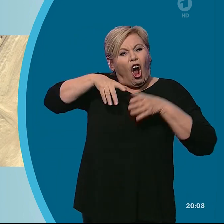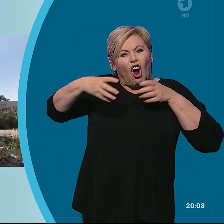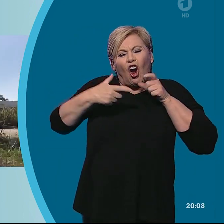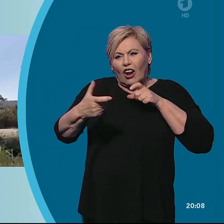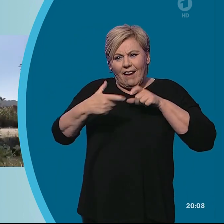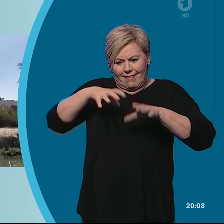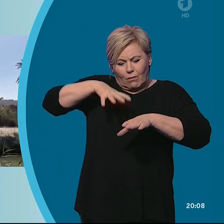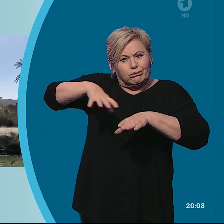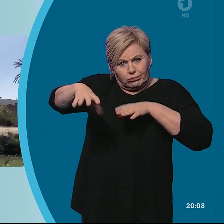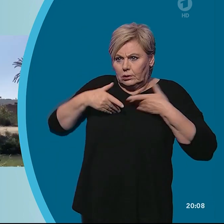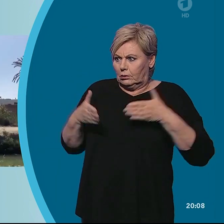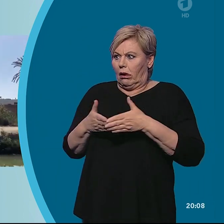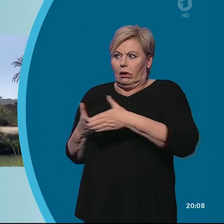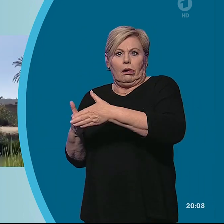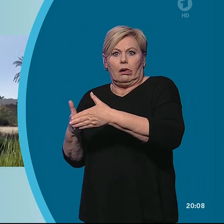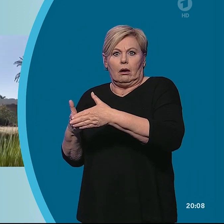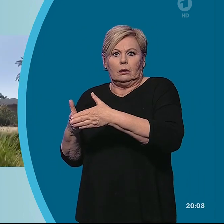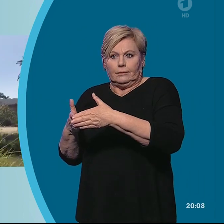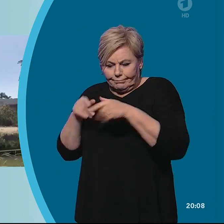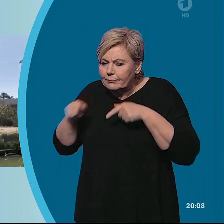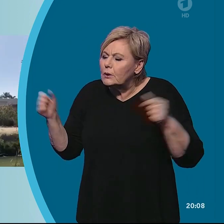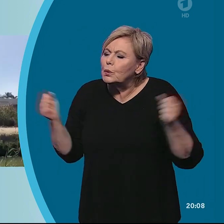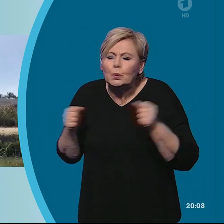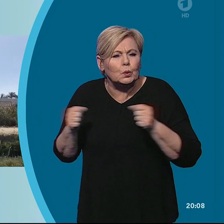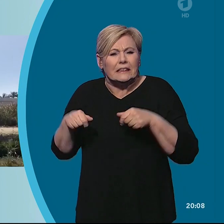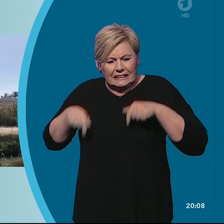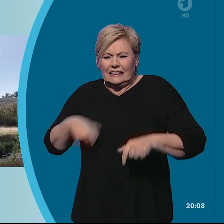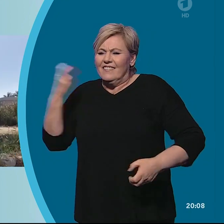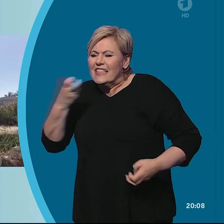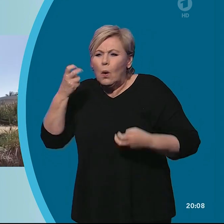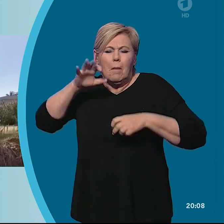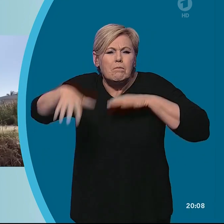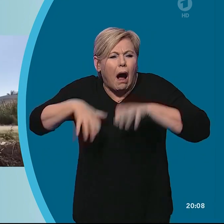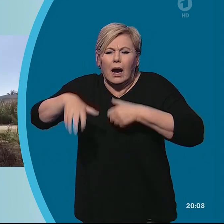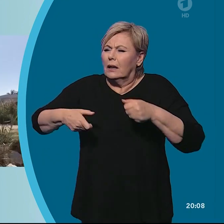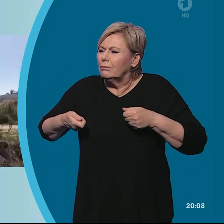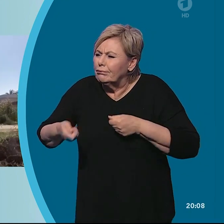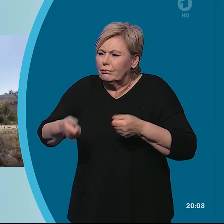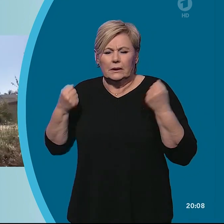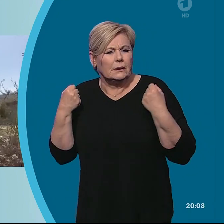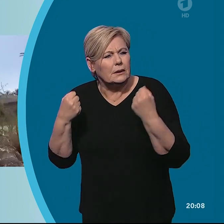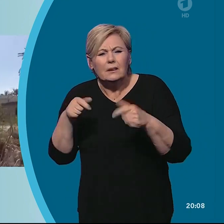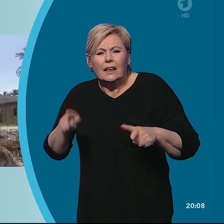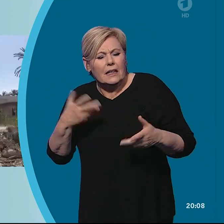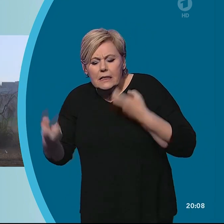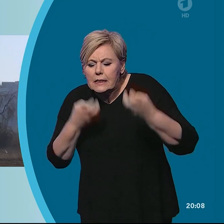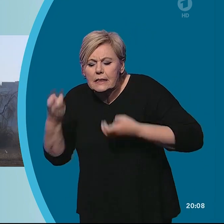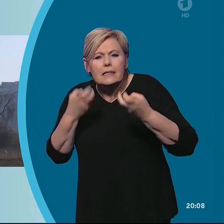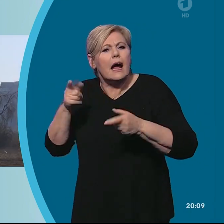Einsatz, um das Schiff und damit eine der wichtigsten Wasserstraßen im weltweiten Handel wieder frei zu bekommen. Zwar gebe es leichte